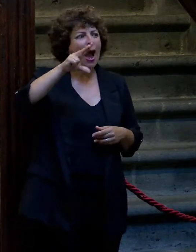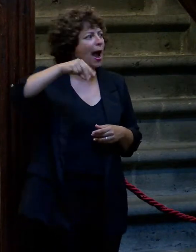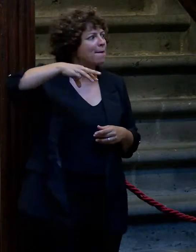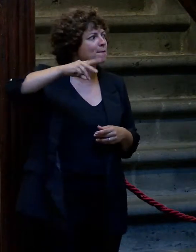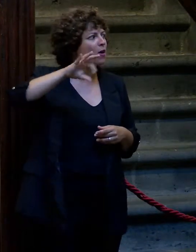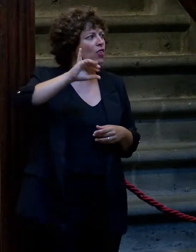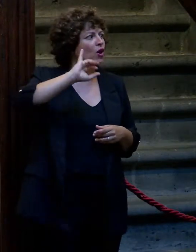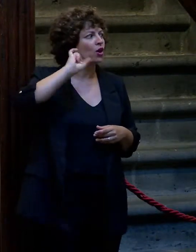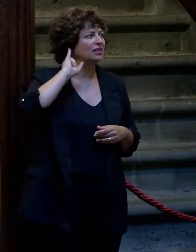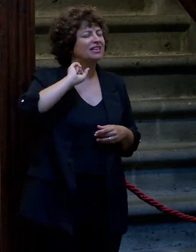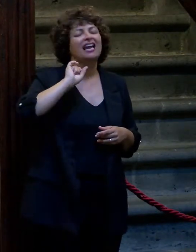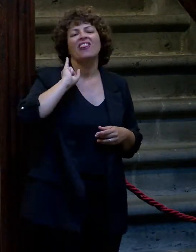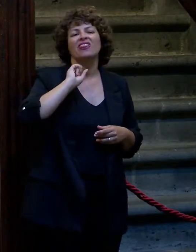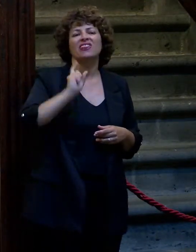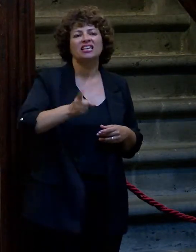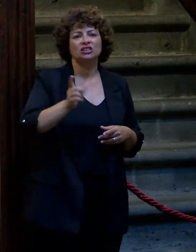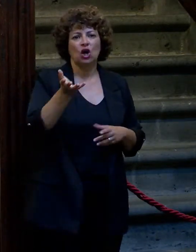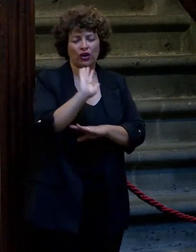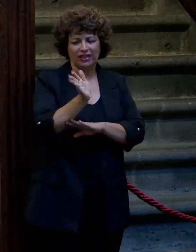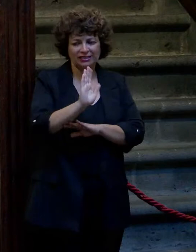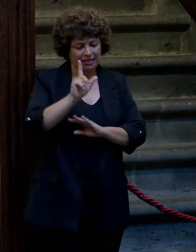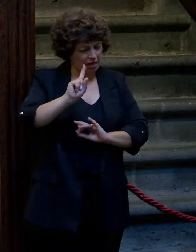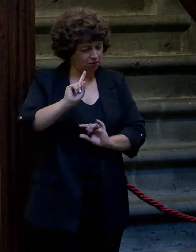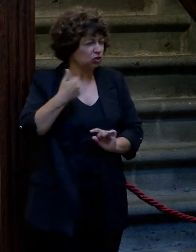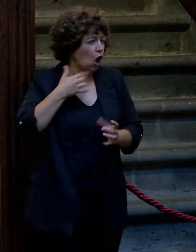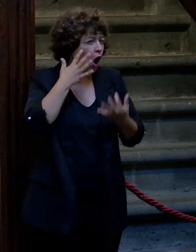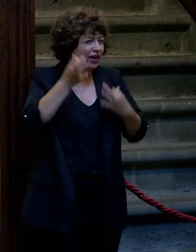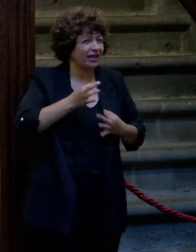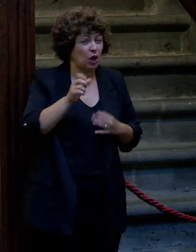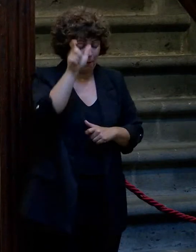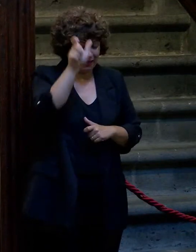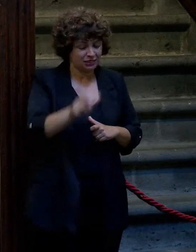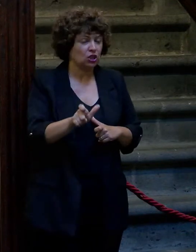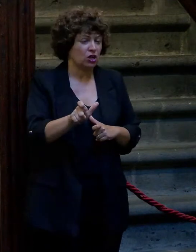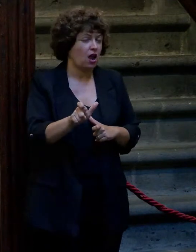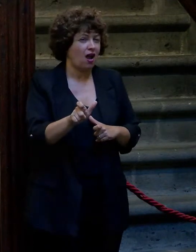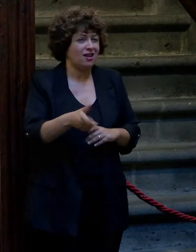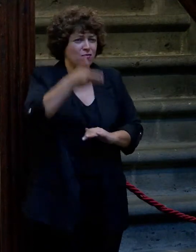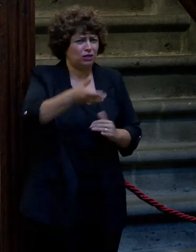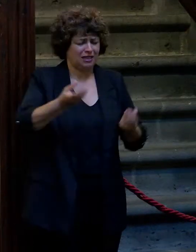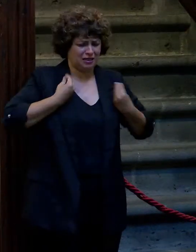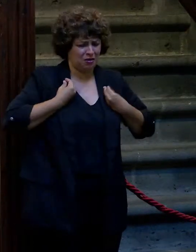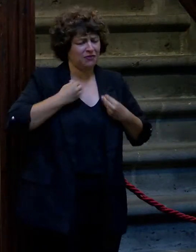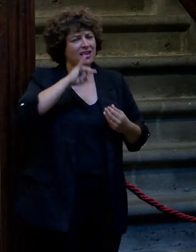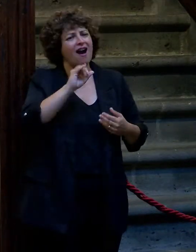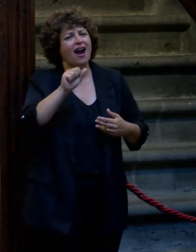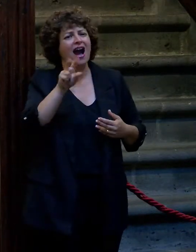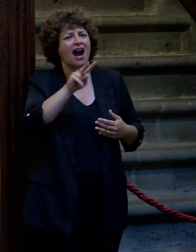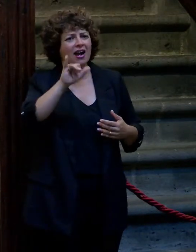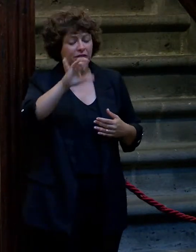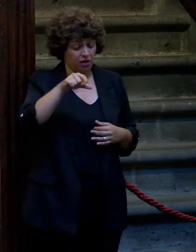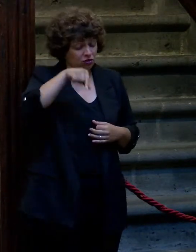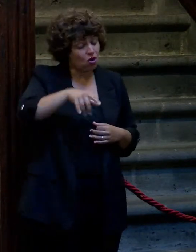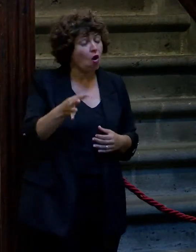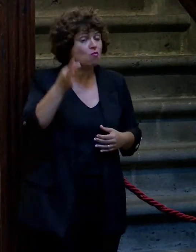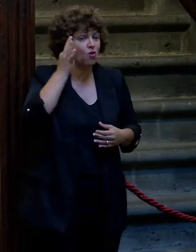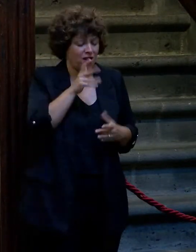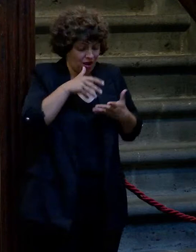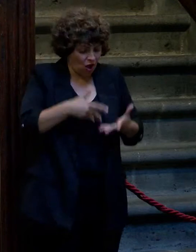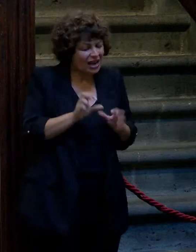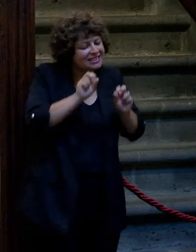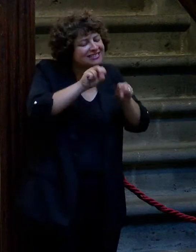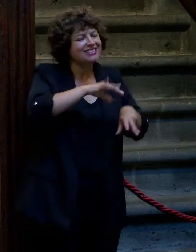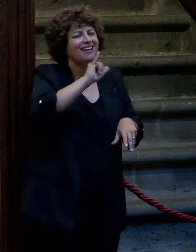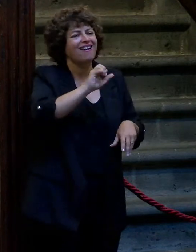vida está llena de personas importantes. Yo creo que la primera persona importante que yo a mi vida fue Javier. Yo creo que no sería la mujer que soy hoy en día sin Javier. no fuera por